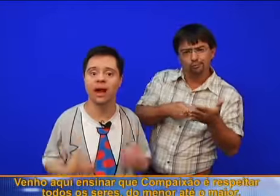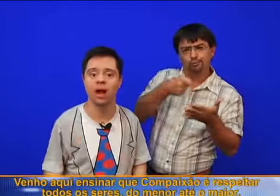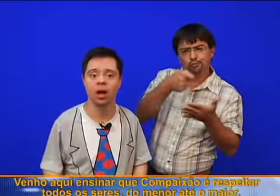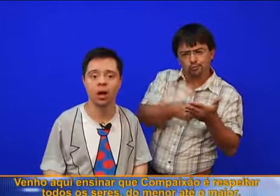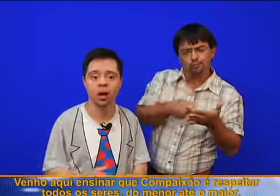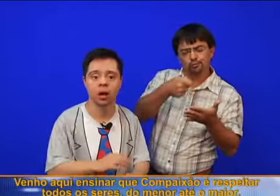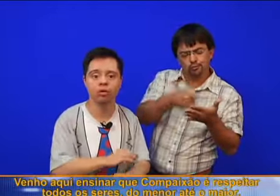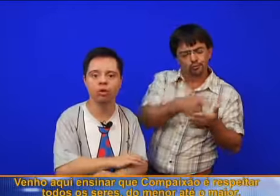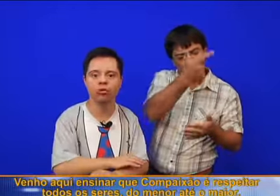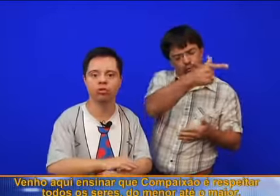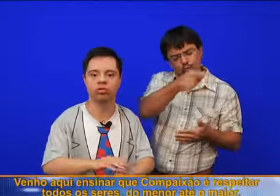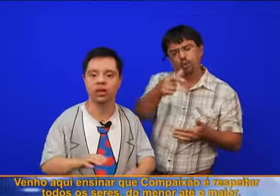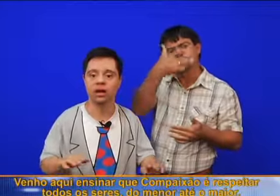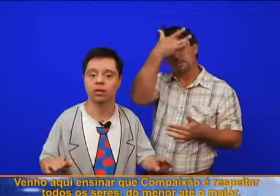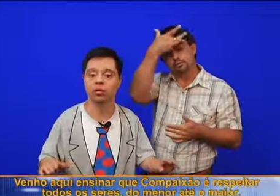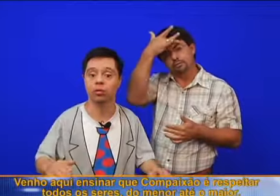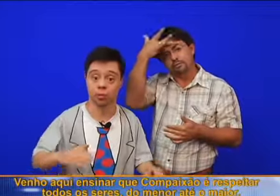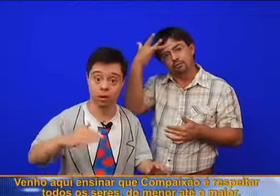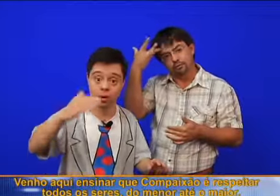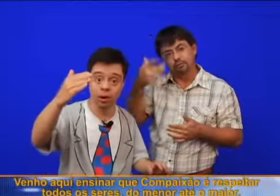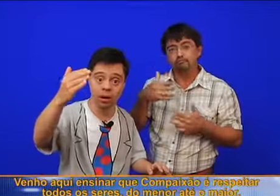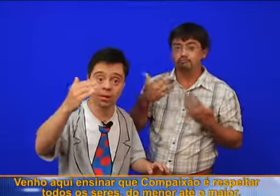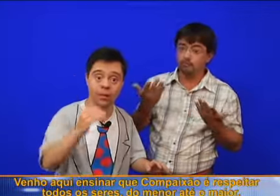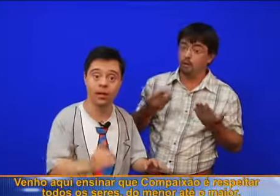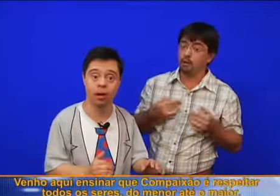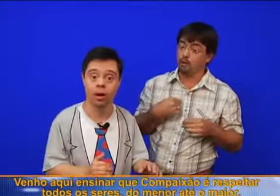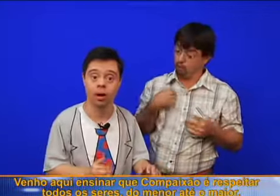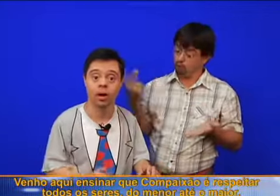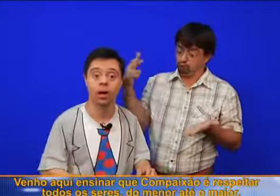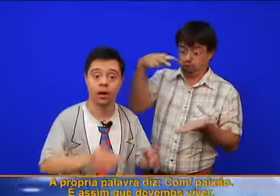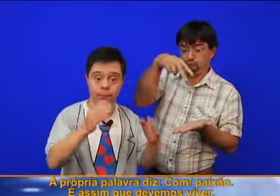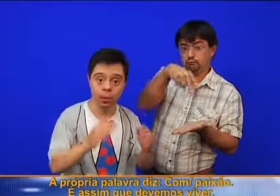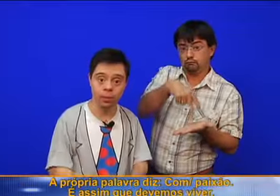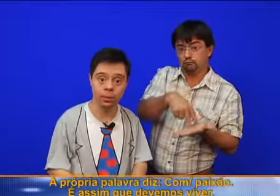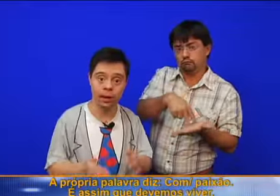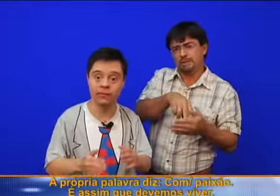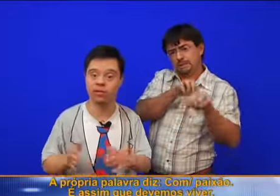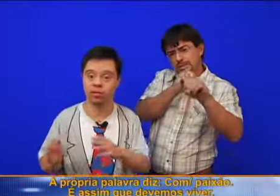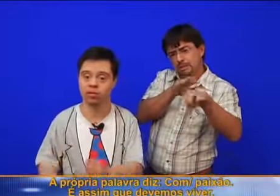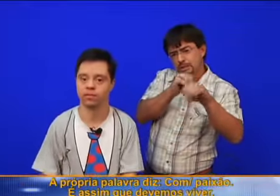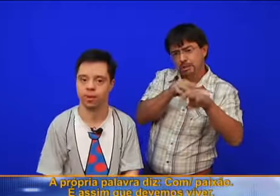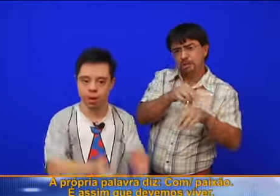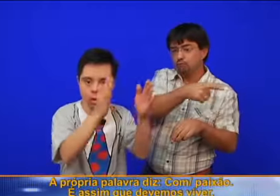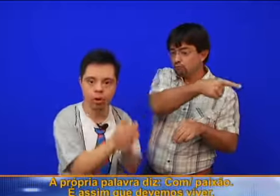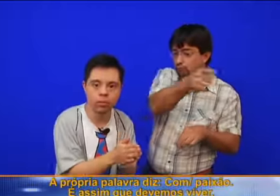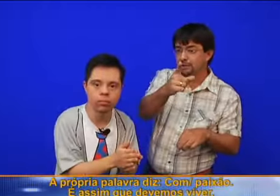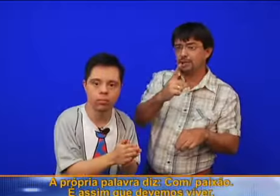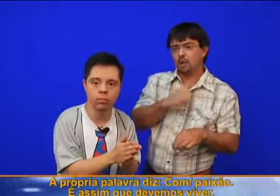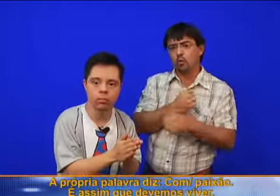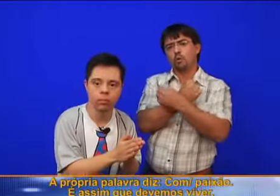respeitar todos os seres do menor até maior. A própria palavra diz.